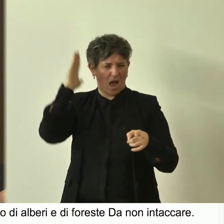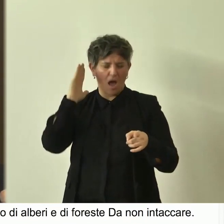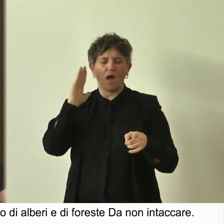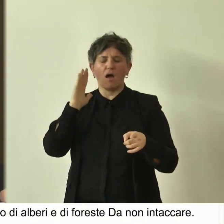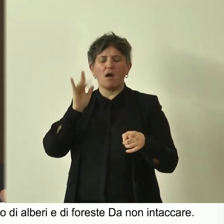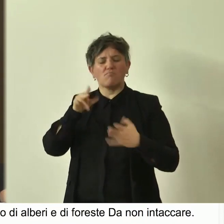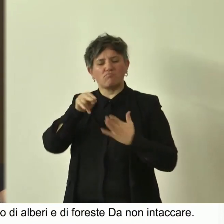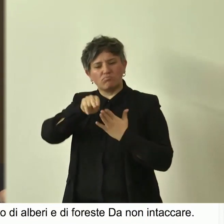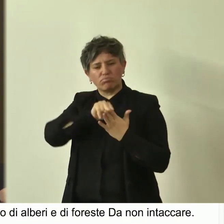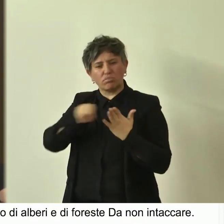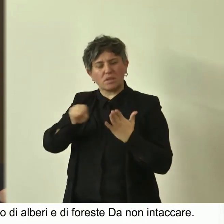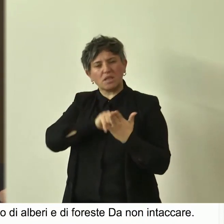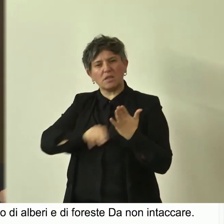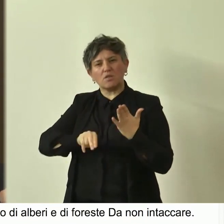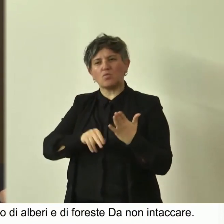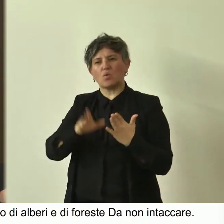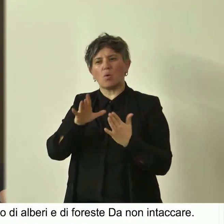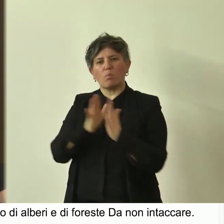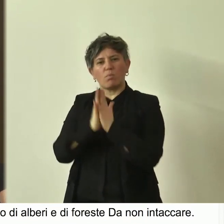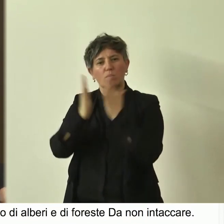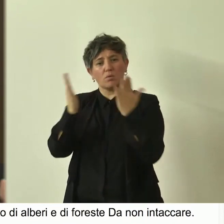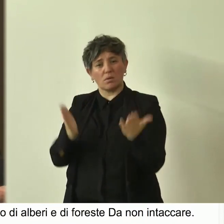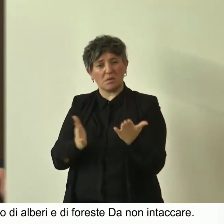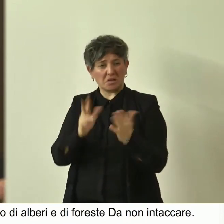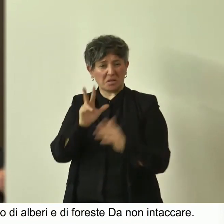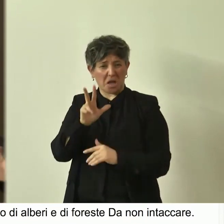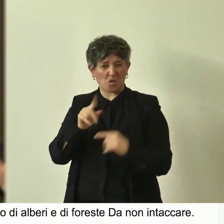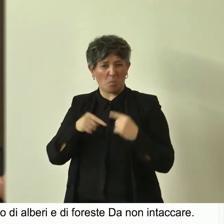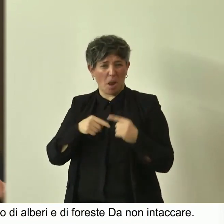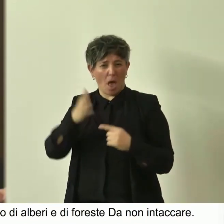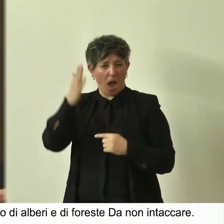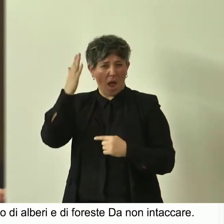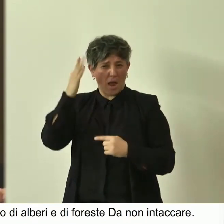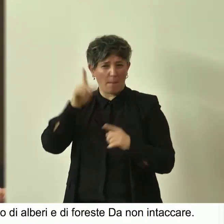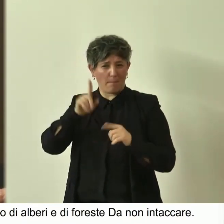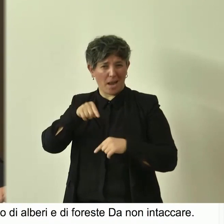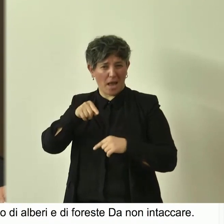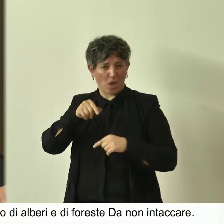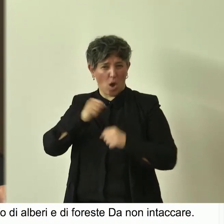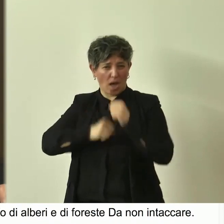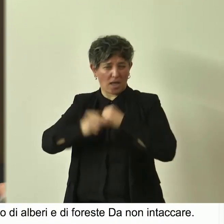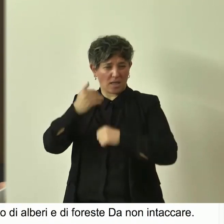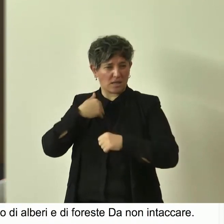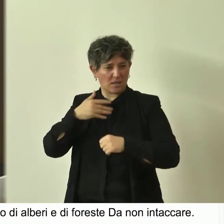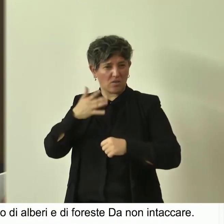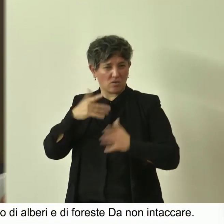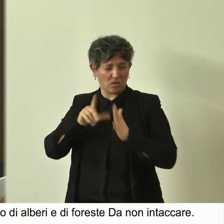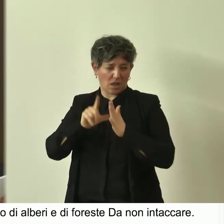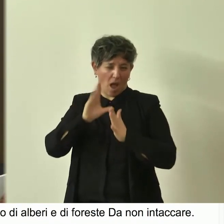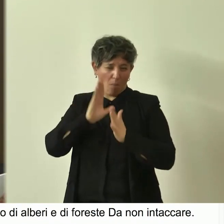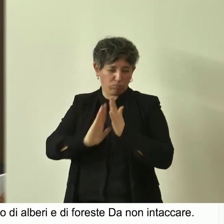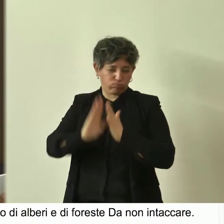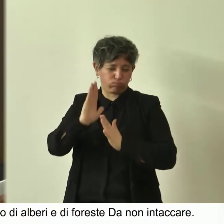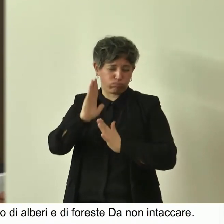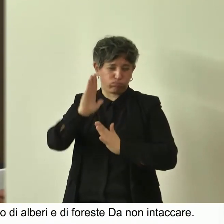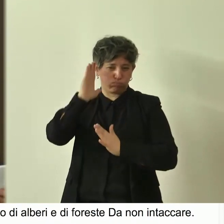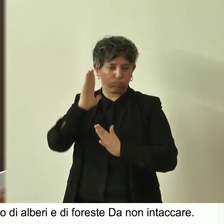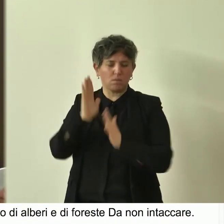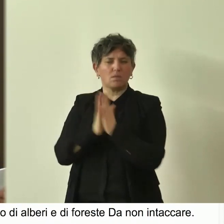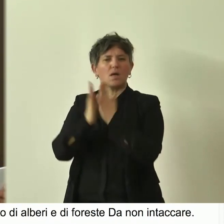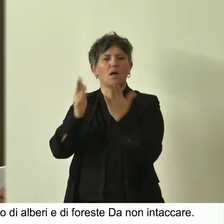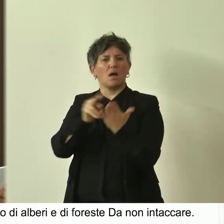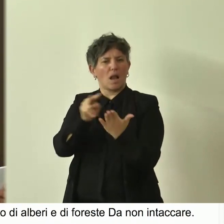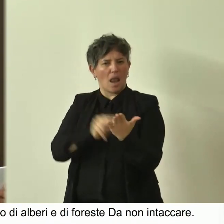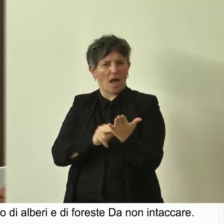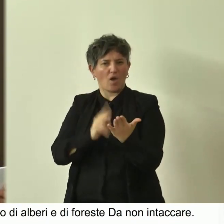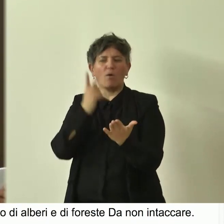diciamo, nel terzo milanio avanti Cristo, quindi circa 4.000-5.000 anni fa, e io ve lo leggo, poi